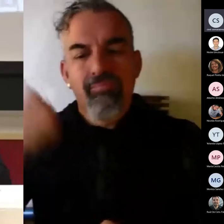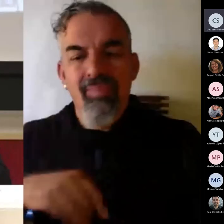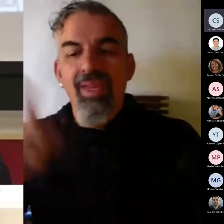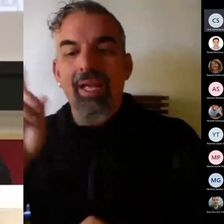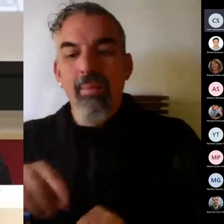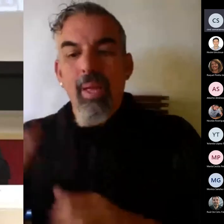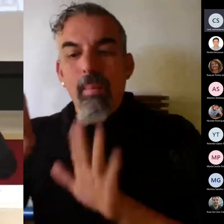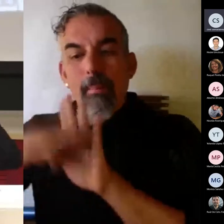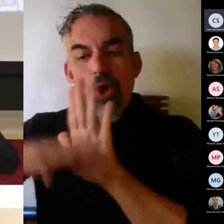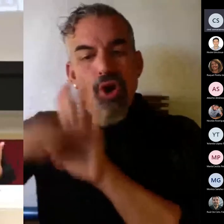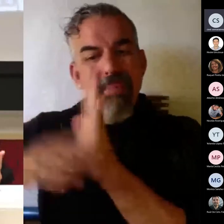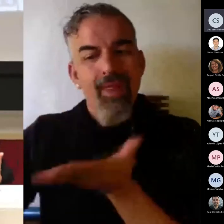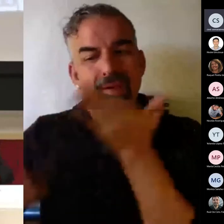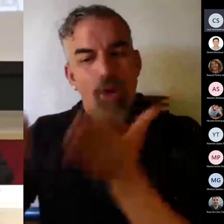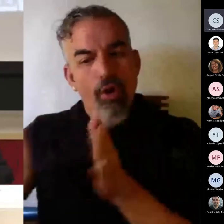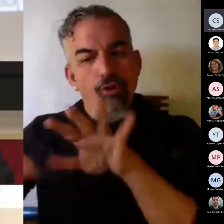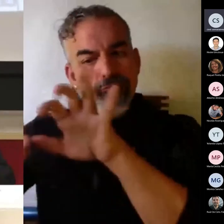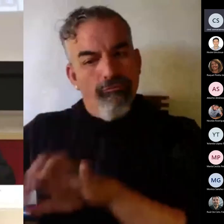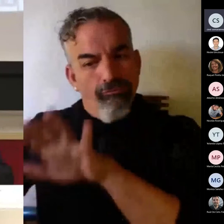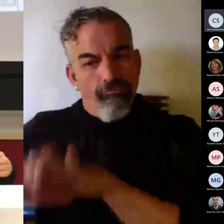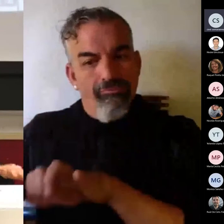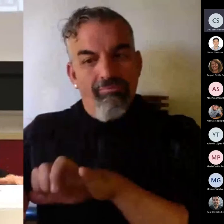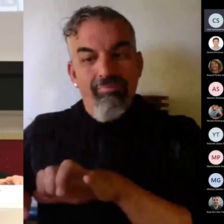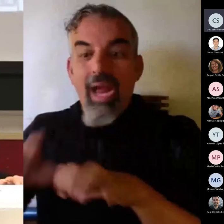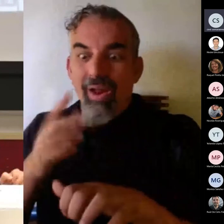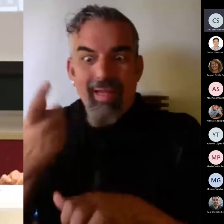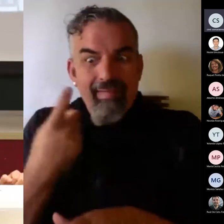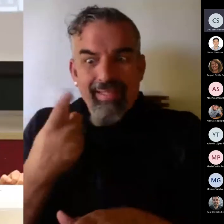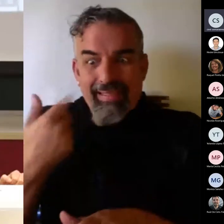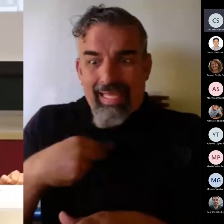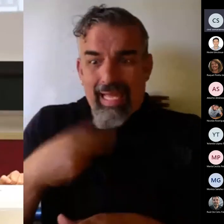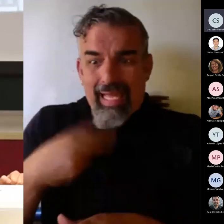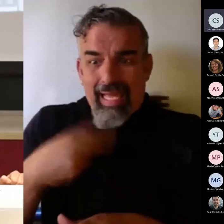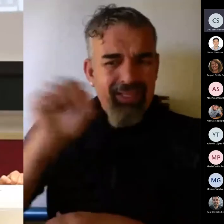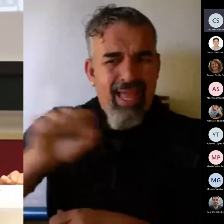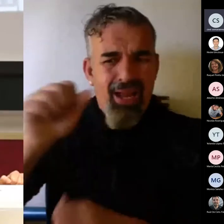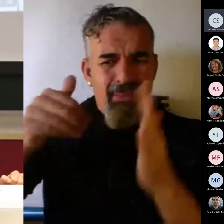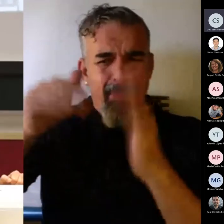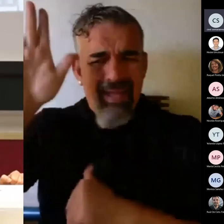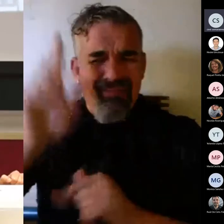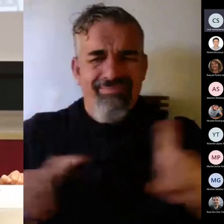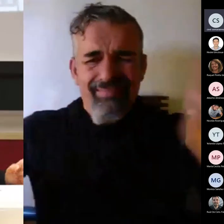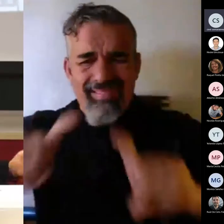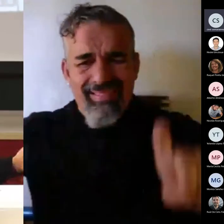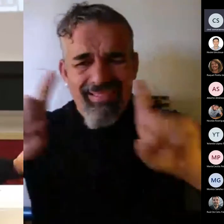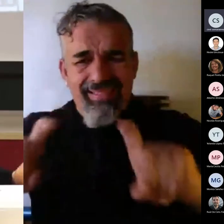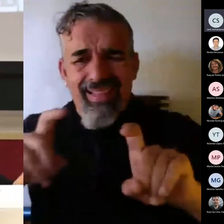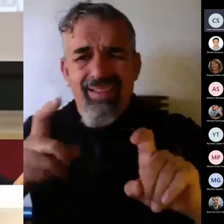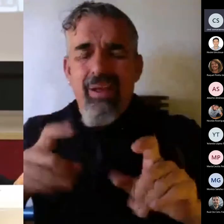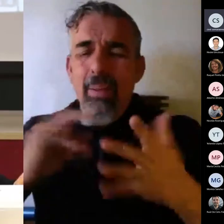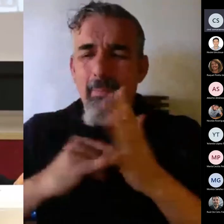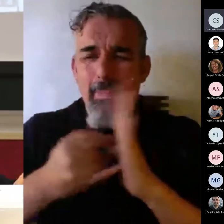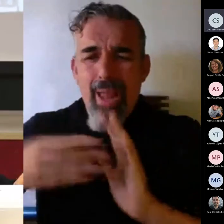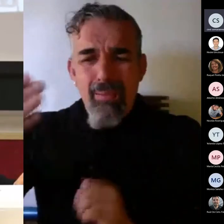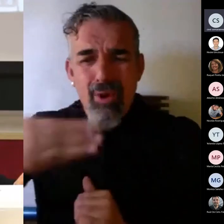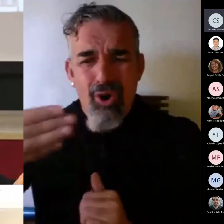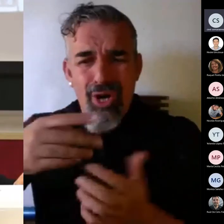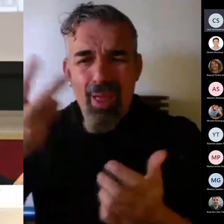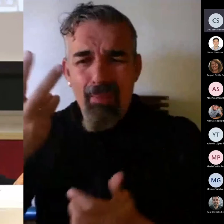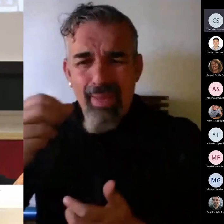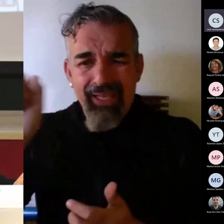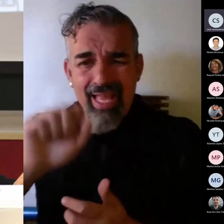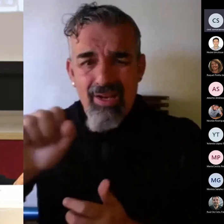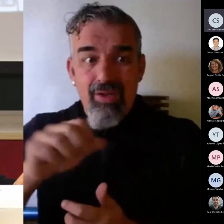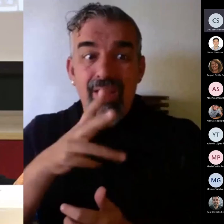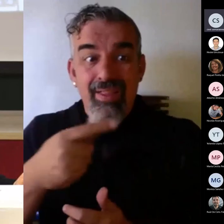programas de evaluación, llevamos ya un paso, llevamos 20 años, más de 20 años con Bologna y dices que llevamos dos, hace dos